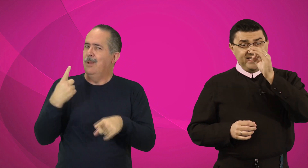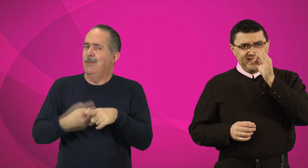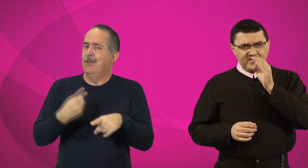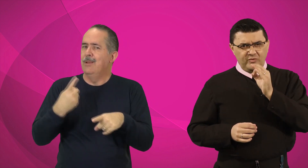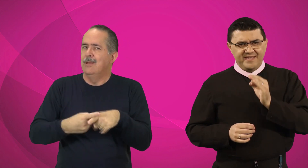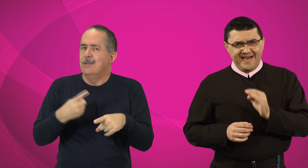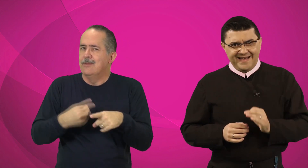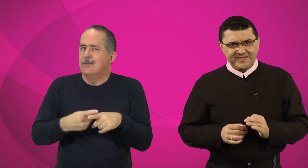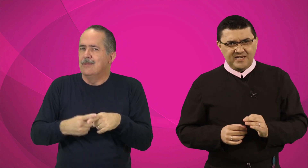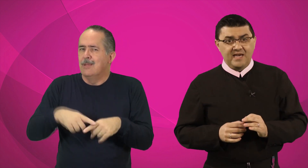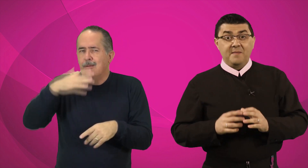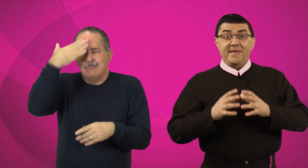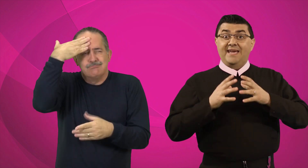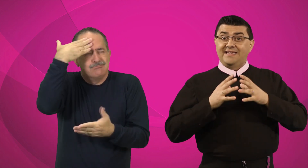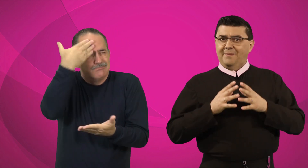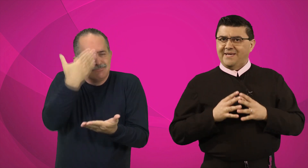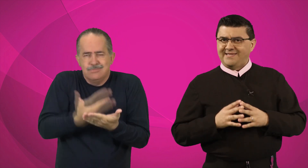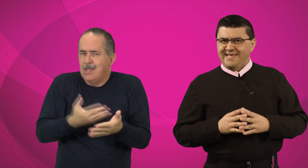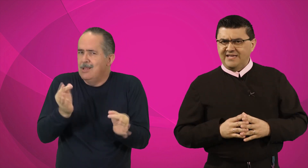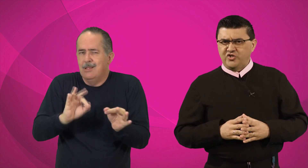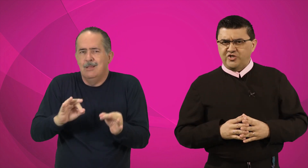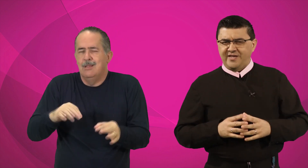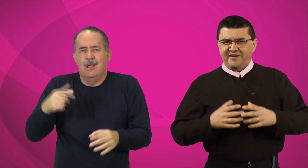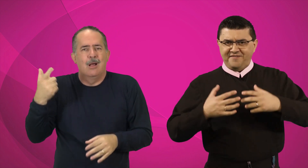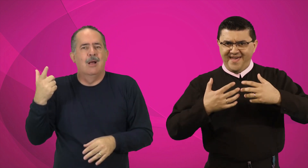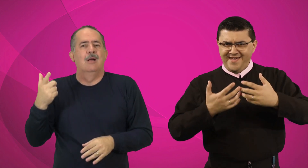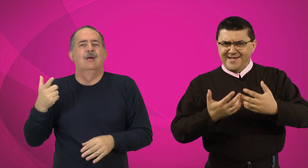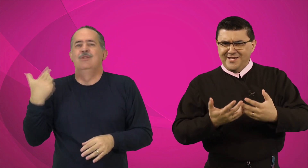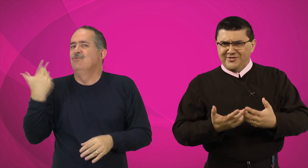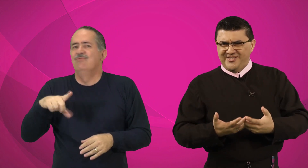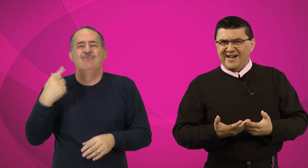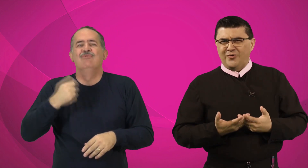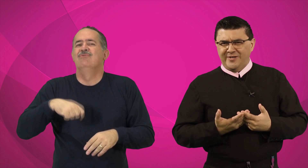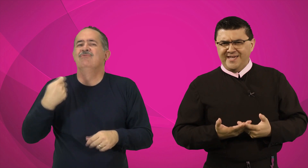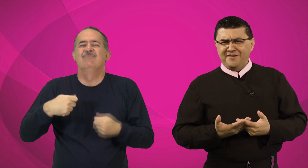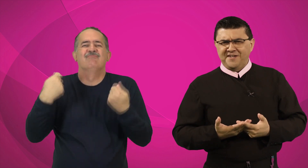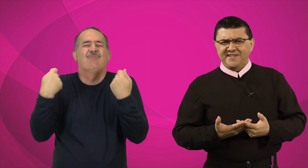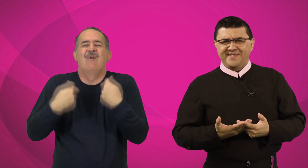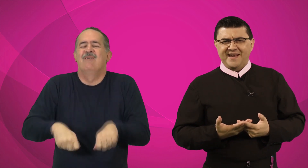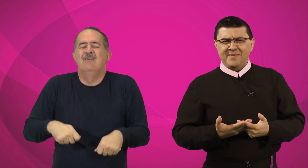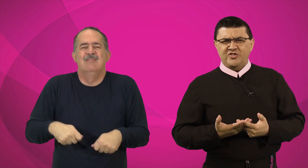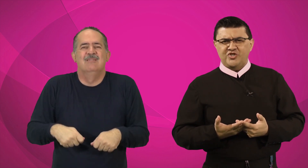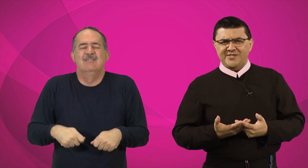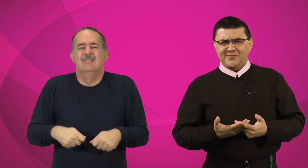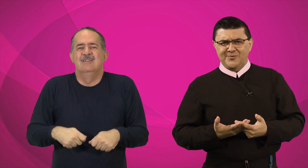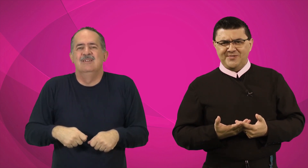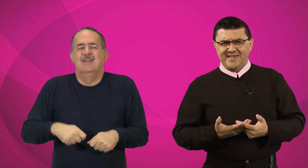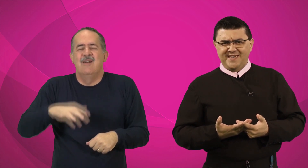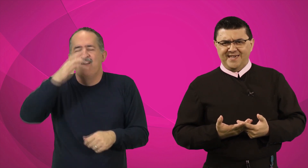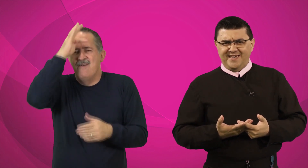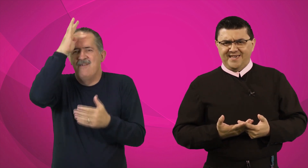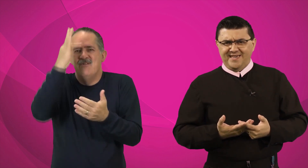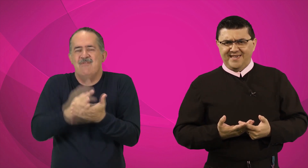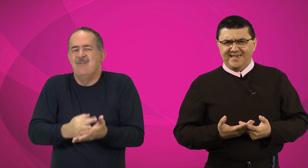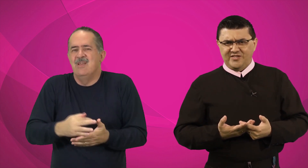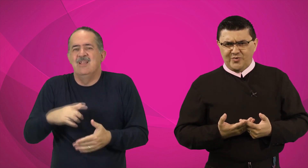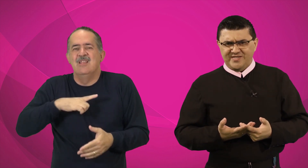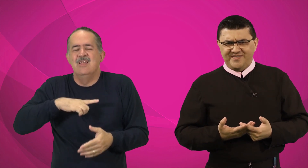pela incredulidade, pela incapacidade de ter fé, de acolher verdadeiramente Jesus em suas